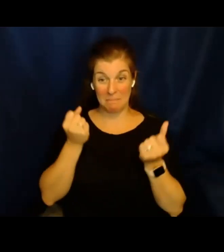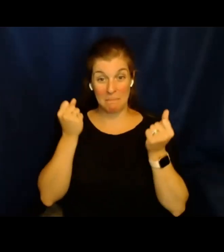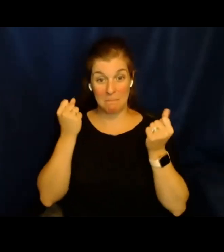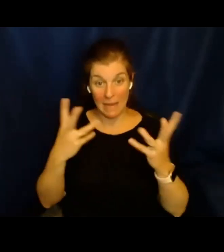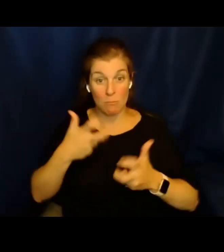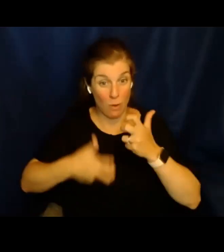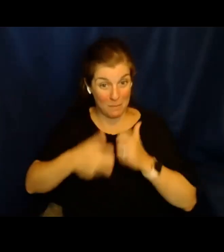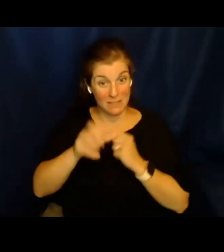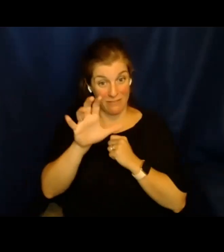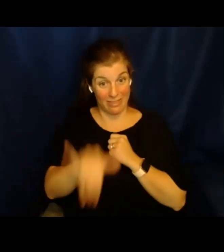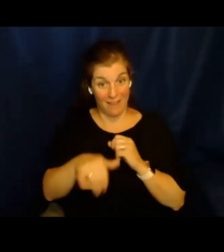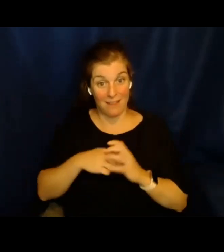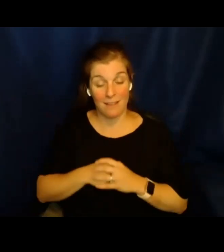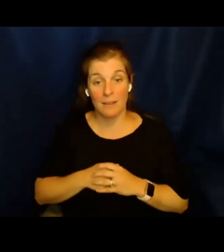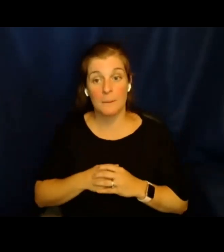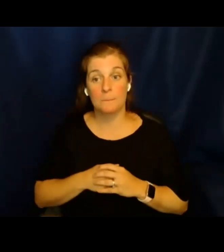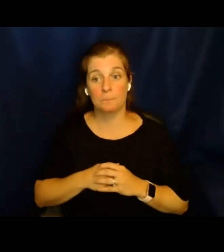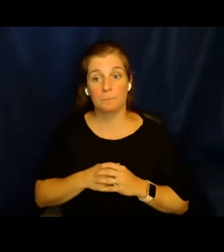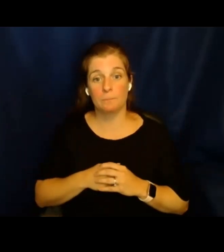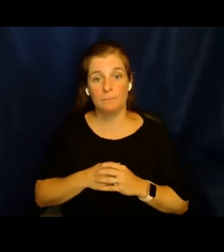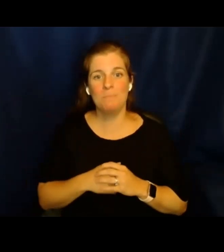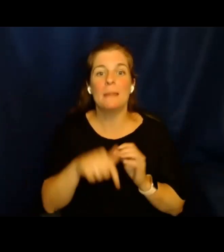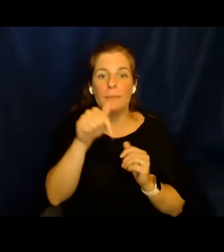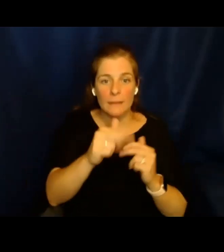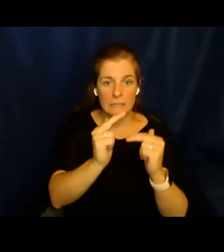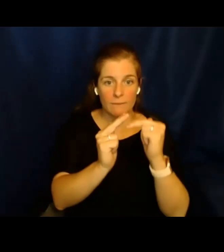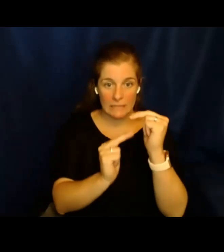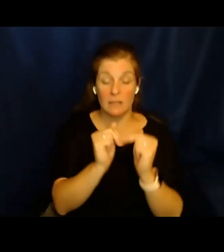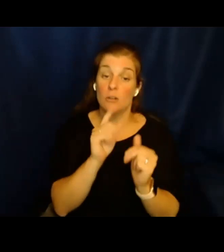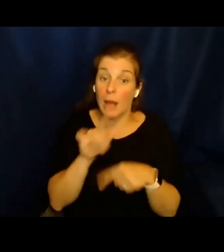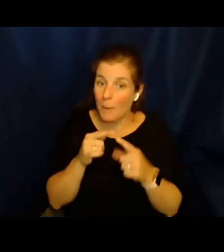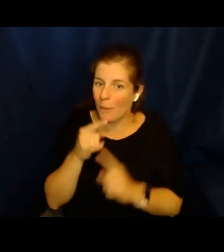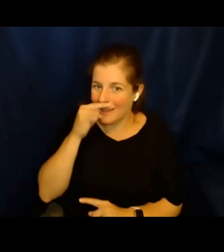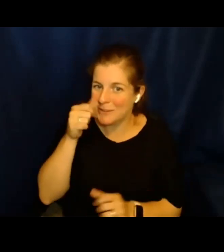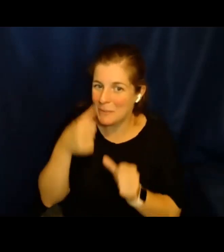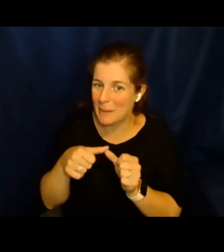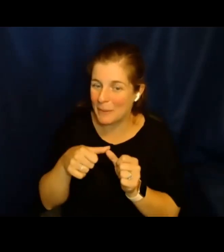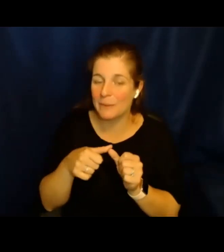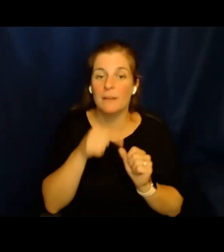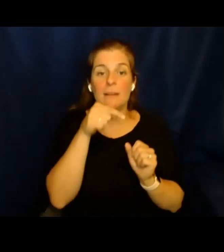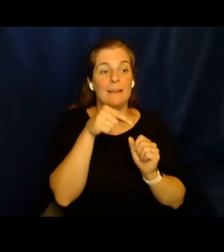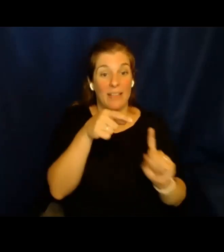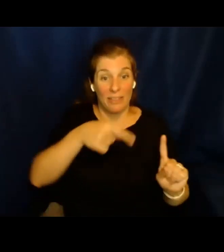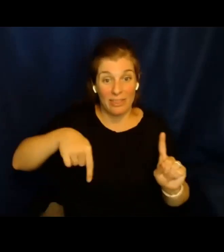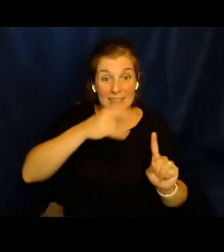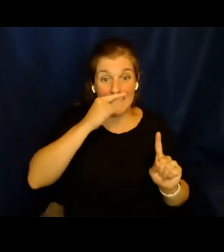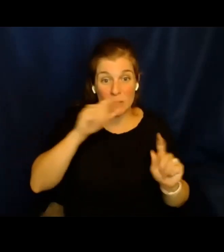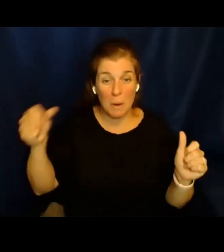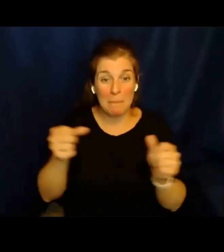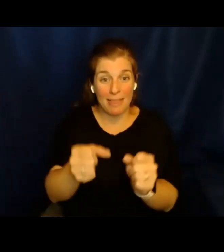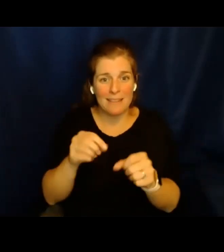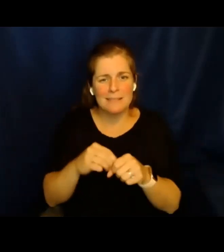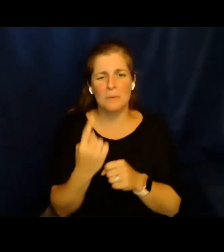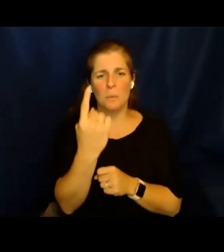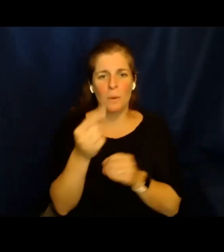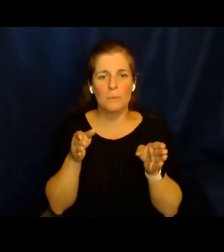múltiples problemas es obviamente que esta era una instalación. Estamos hablando de niños, ¿no? Estos chicos fueron